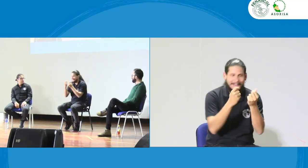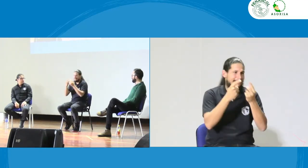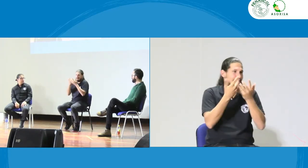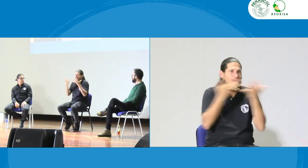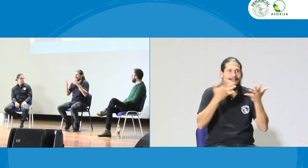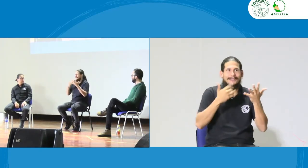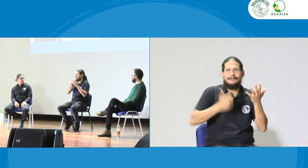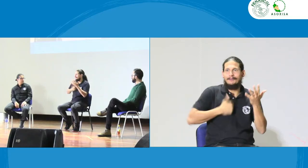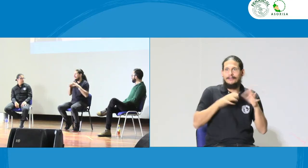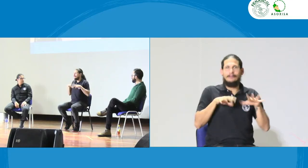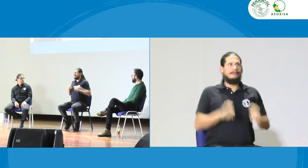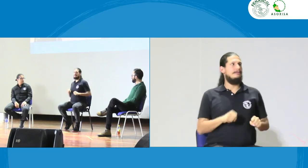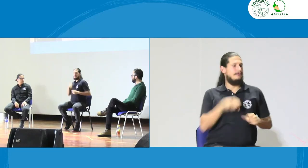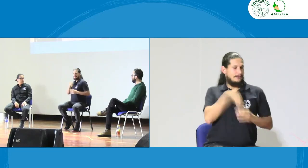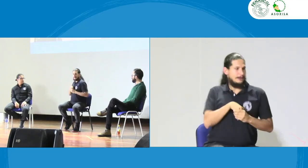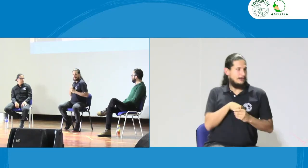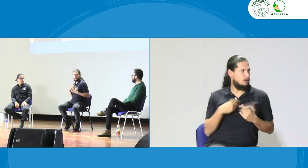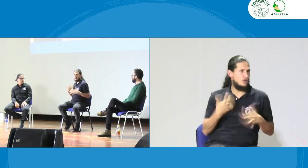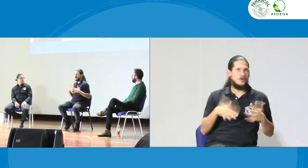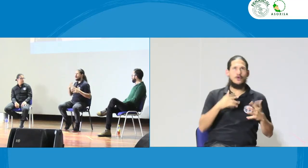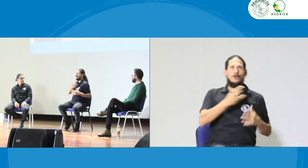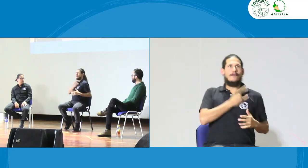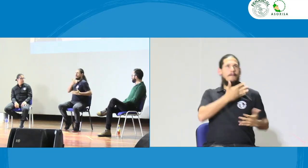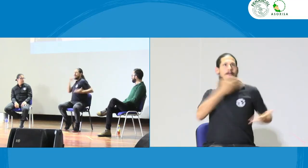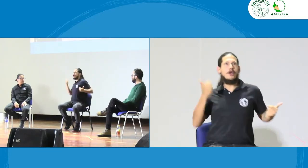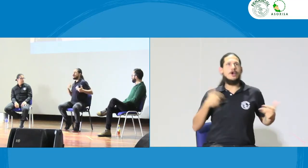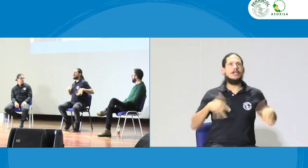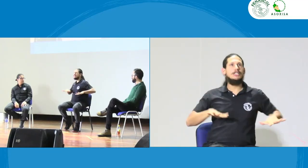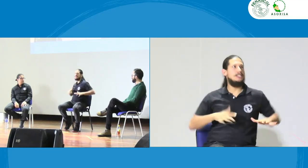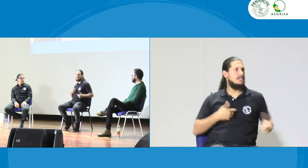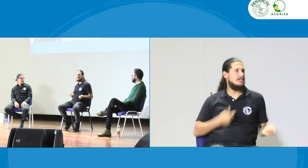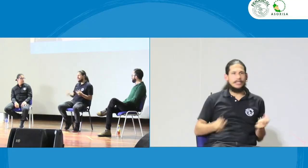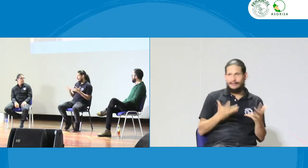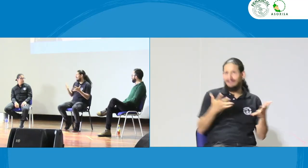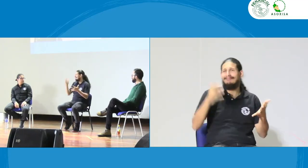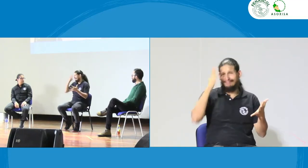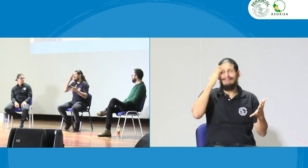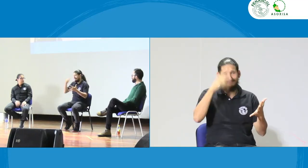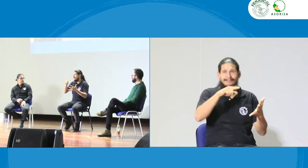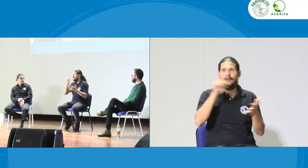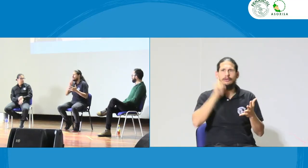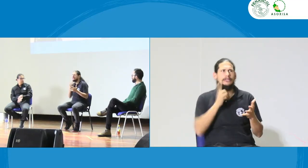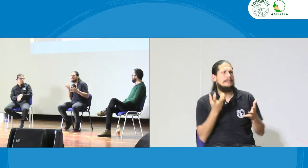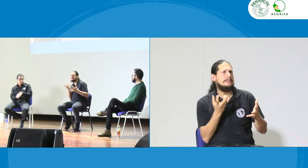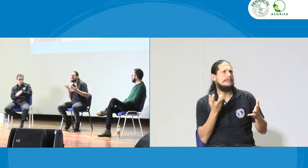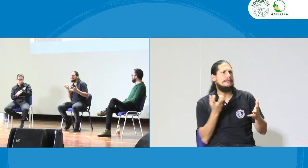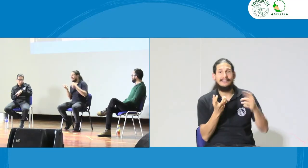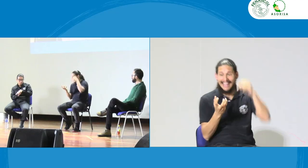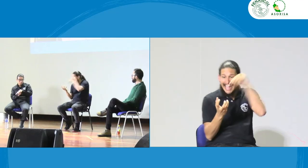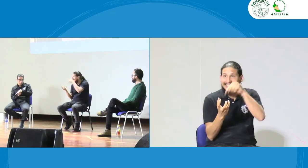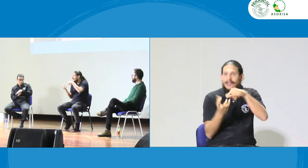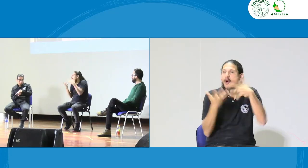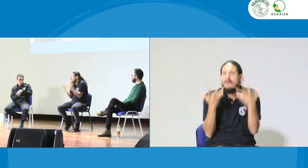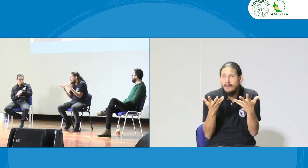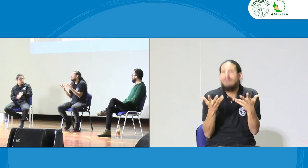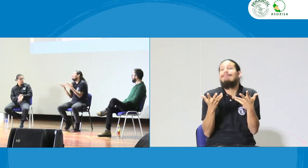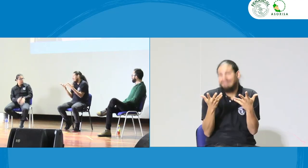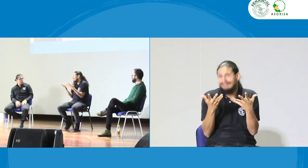del tema si bien el intérprete está pensando ok necesito dinero quiero estar en la universidad yo quiero manejar cosas listo pero y la